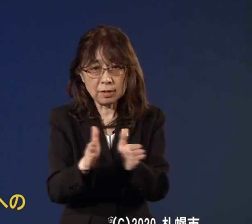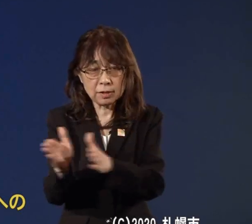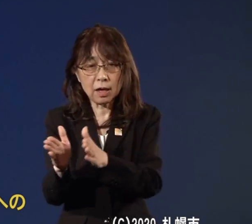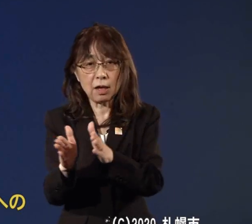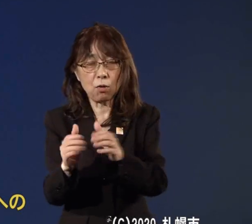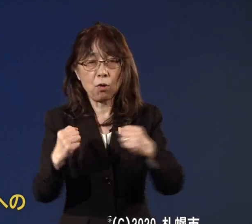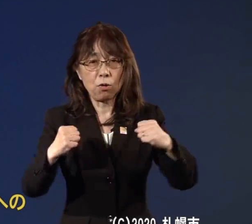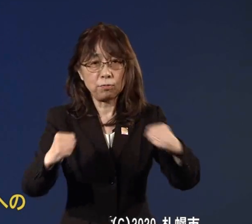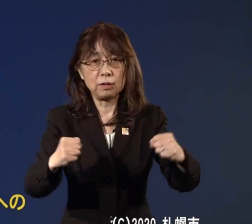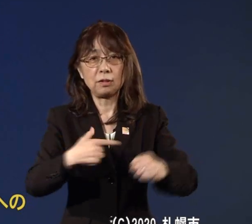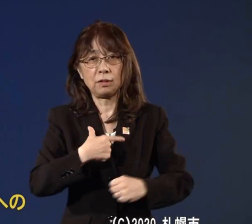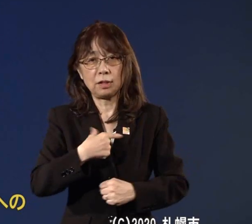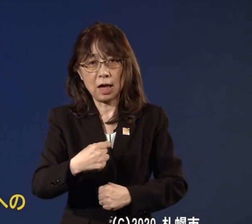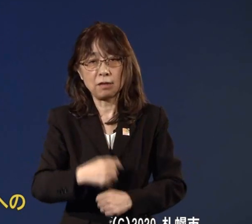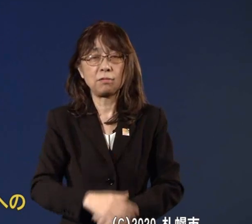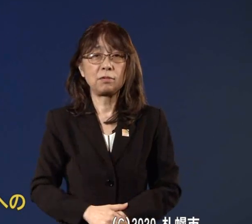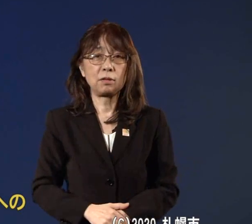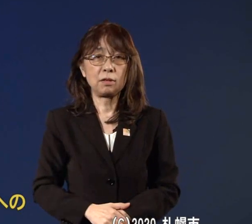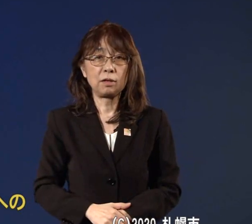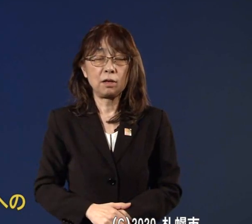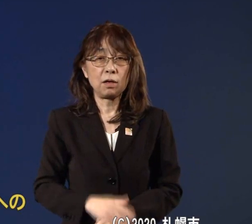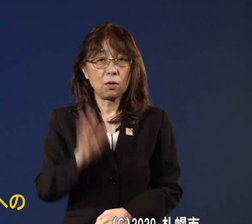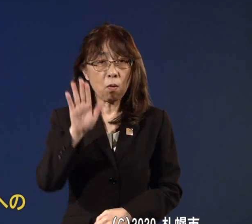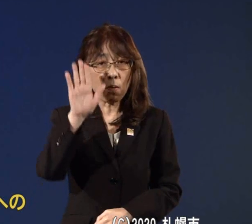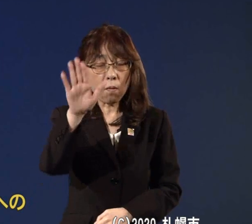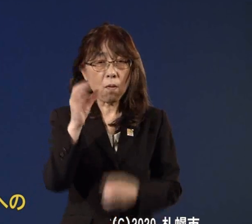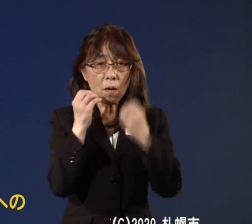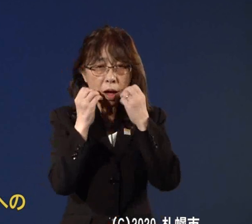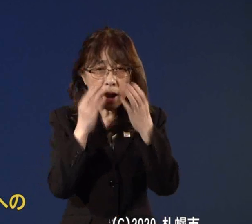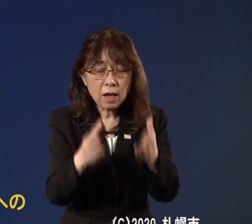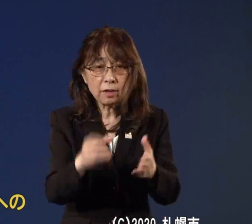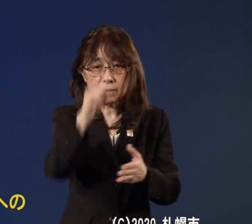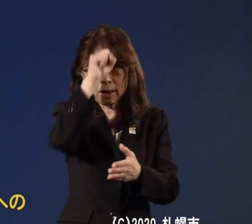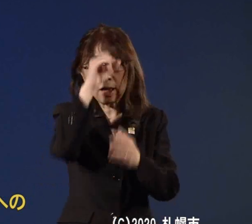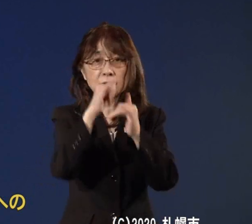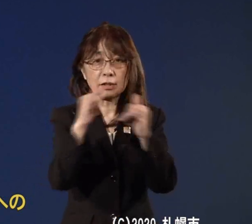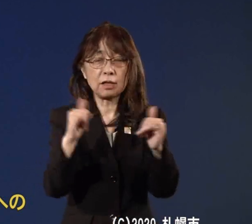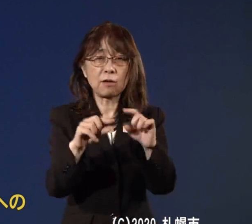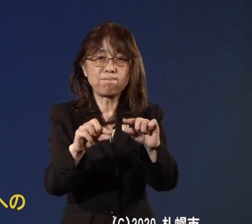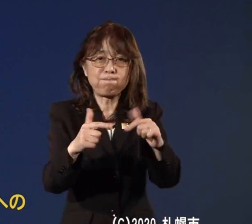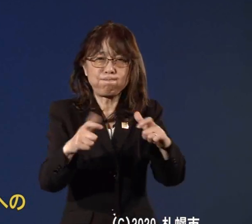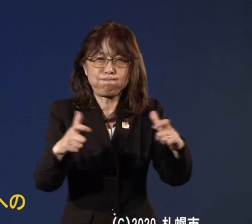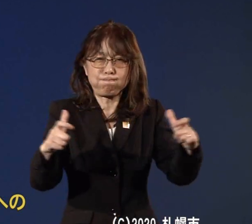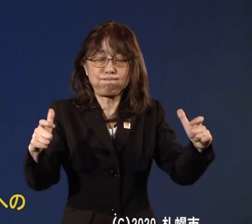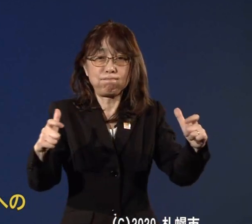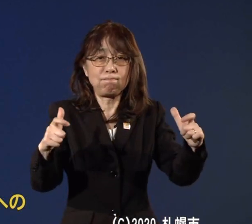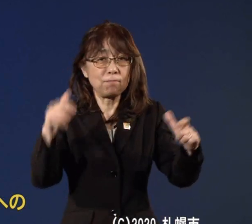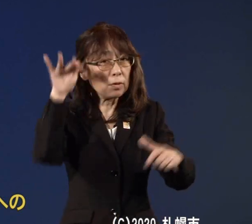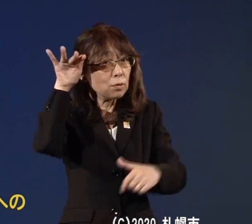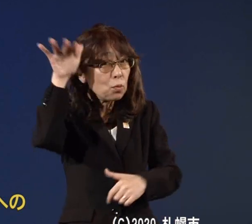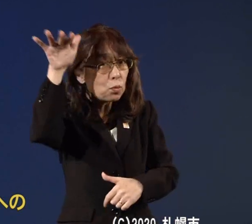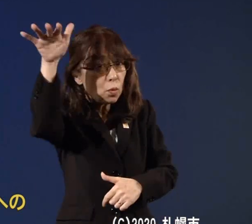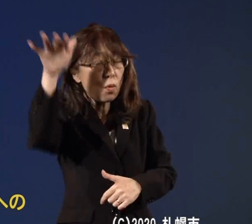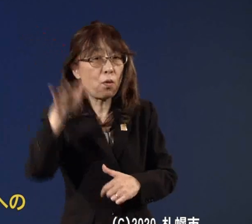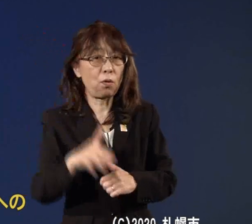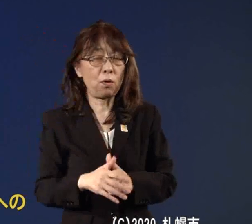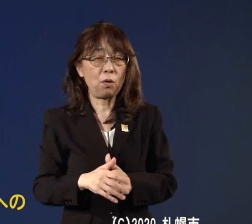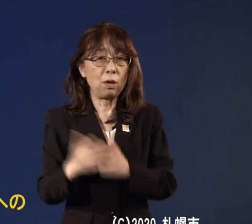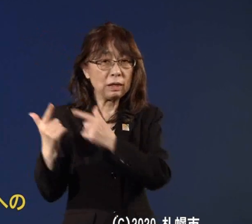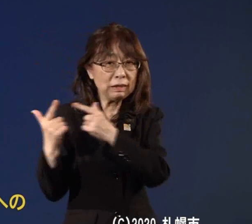今後新たな患者さんが増加をしてくることその状況にもしっかりと対応を